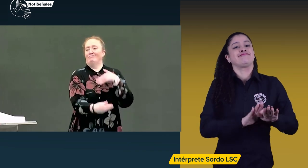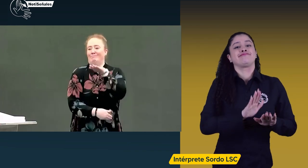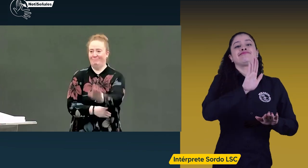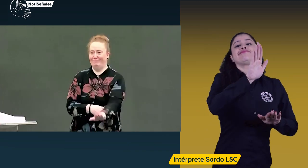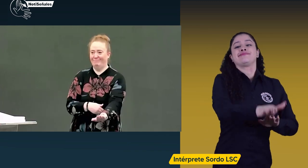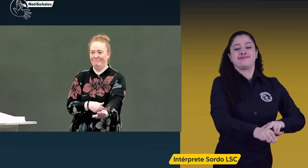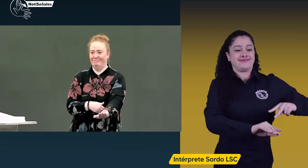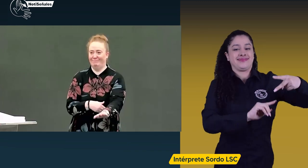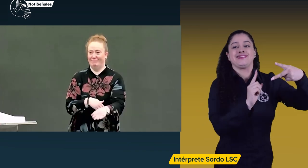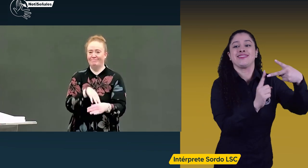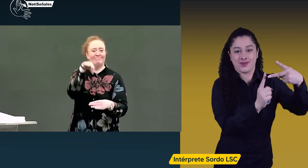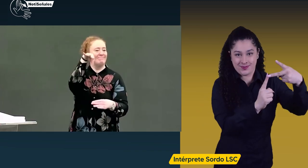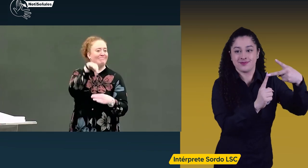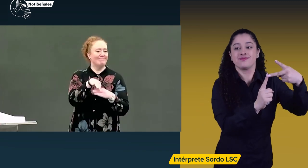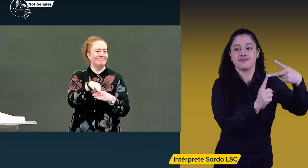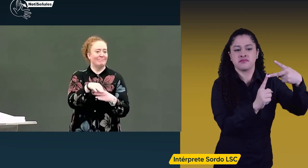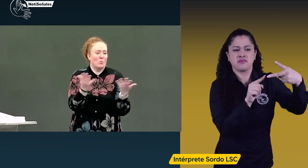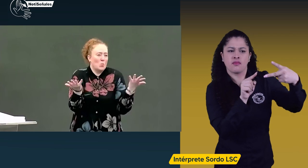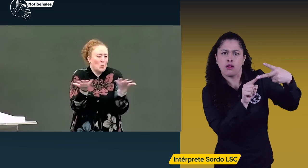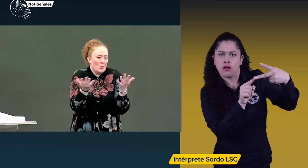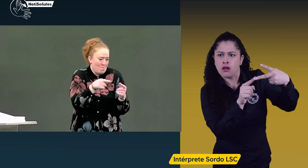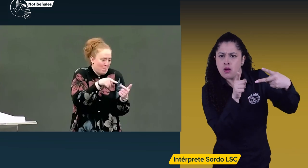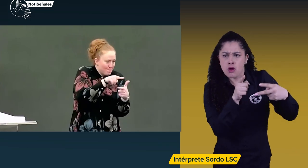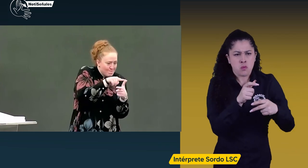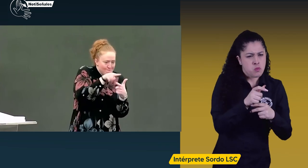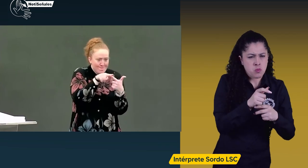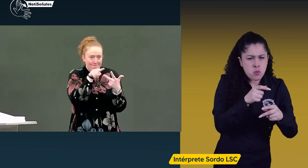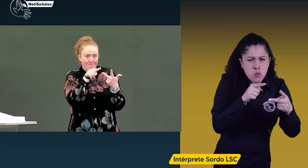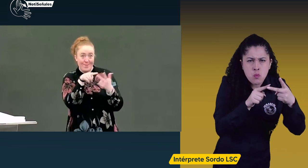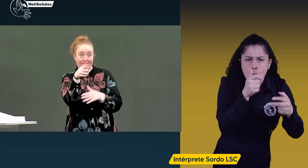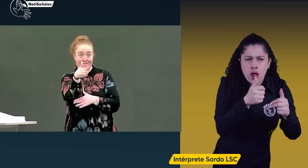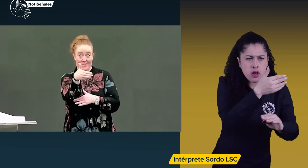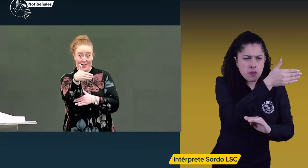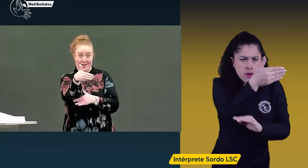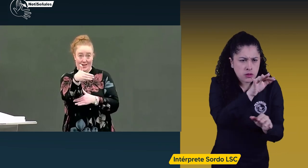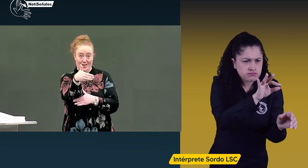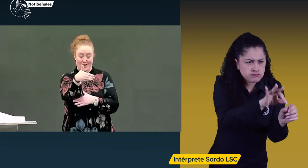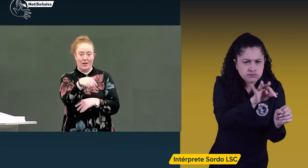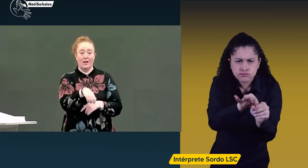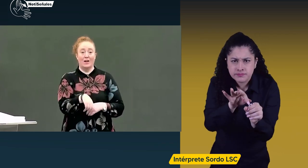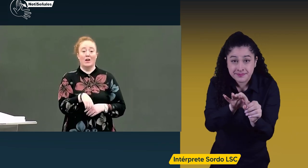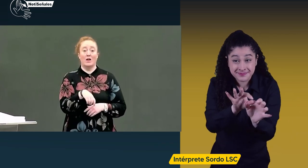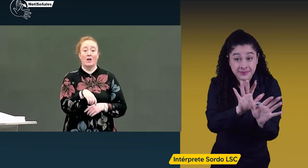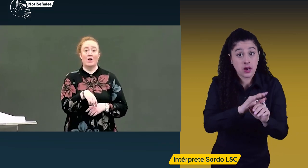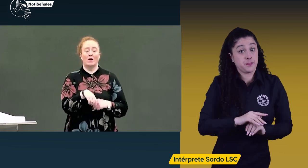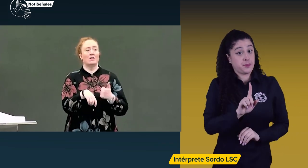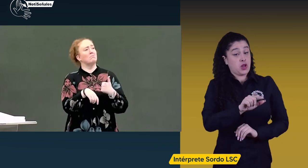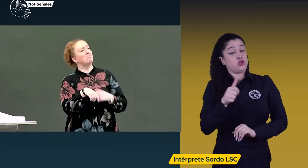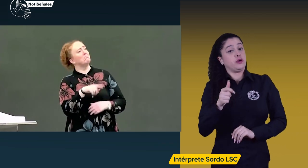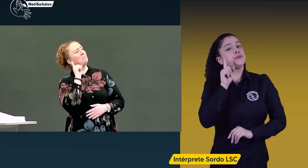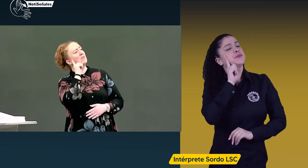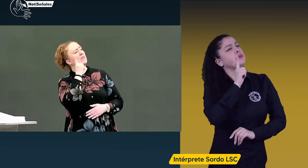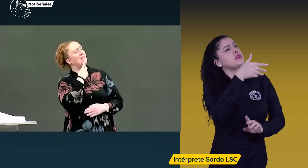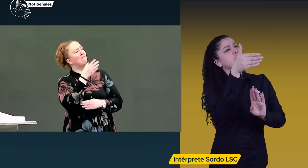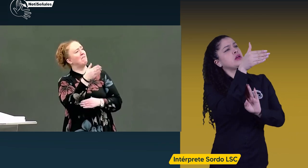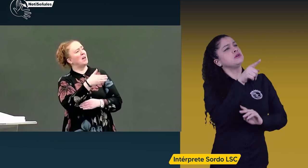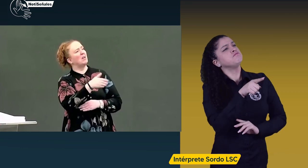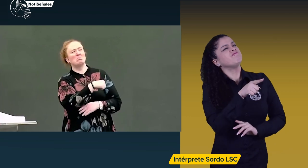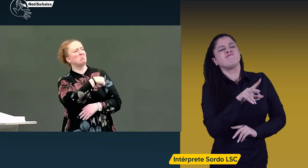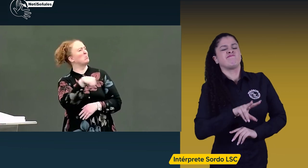continuamos con la siguiente fase, que es la votación de la elección de la bandera. Pero si gana el no, cerramos la sesión y